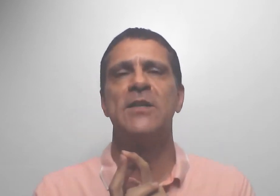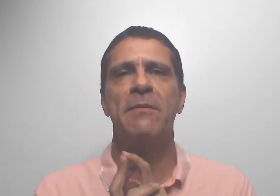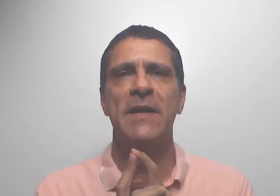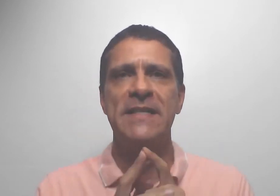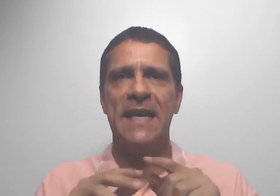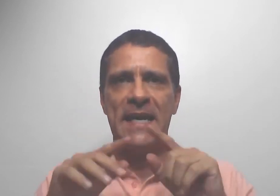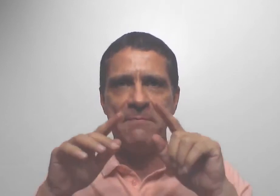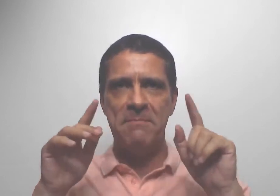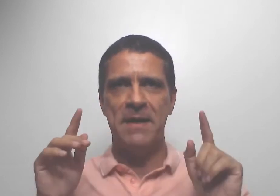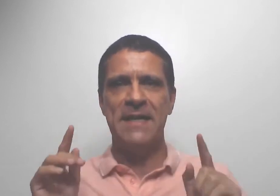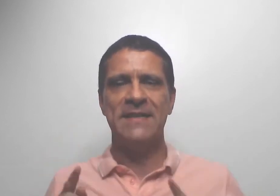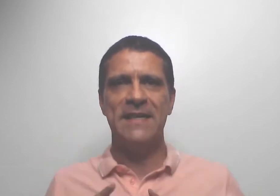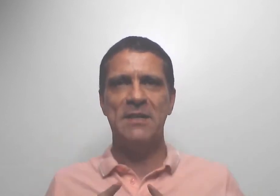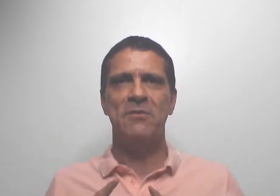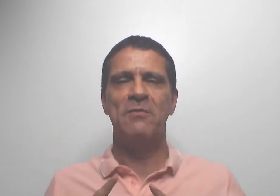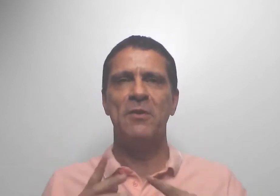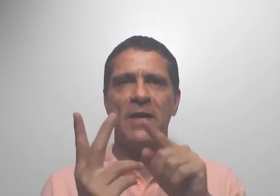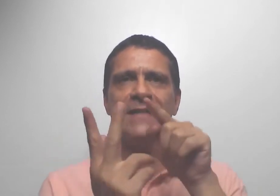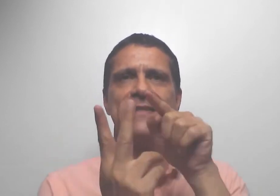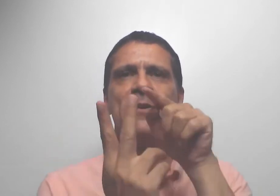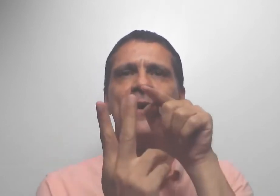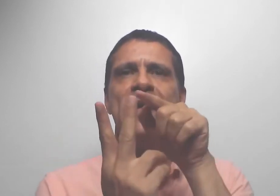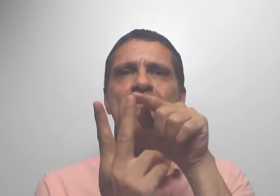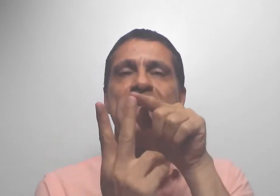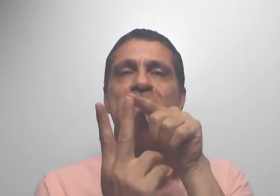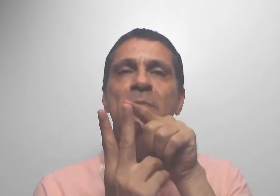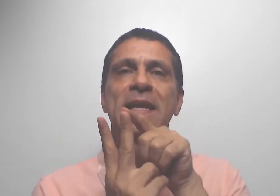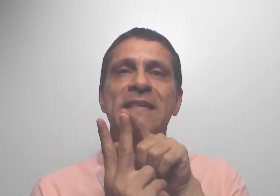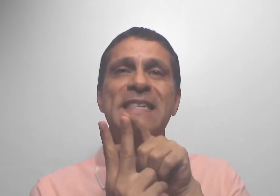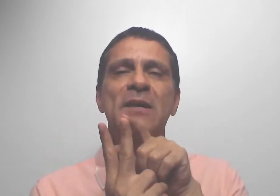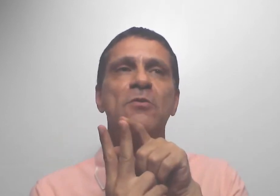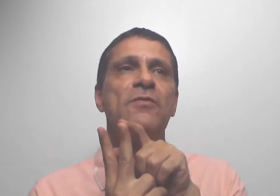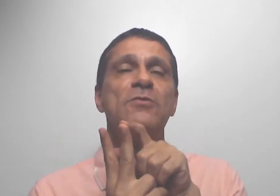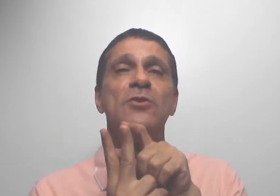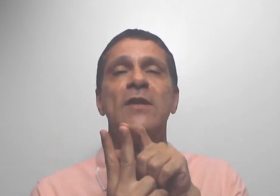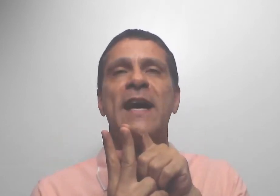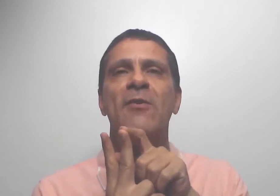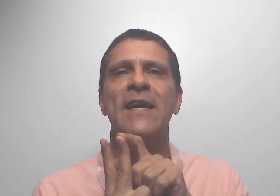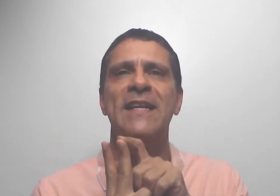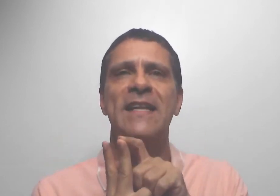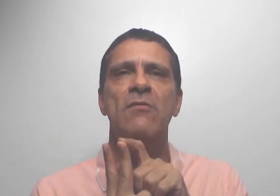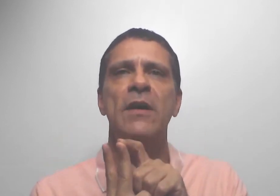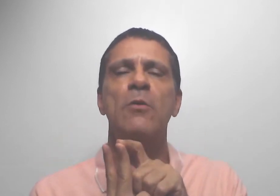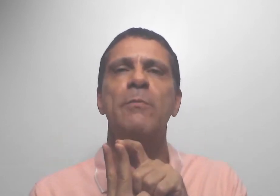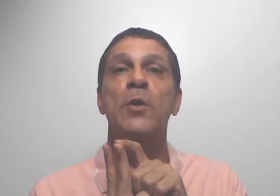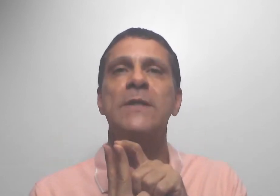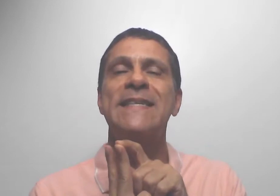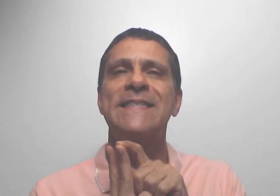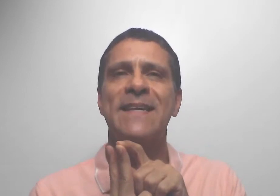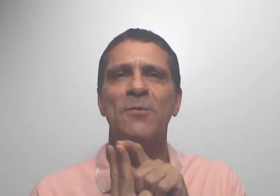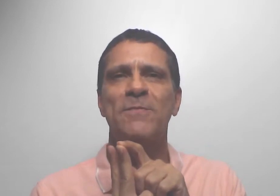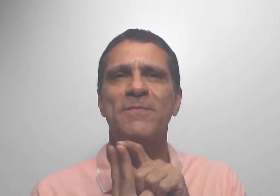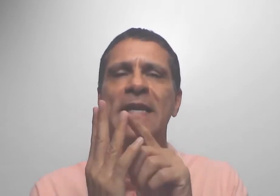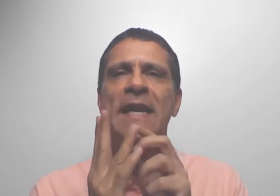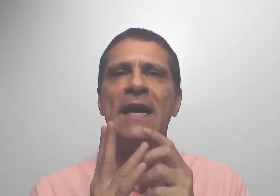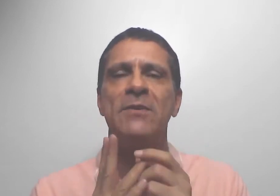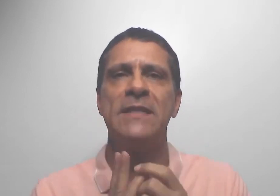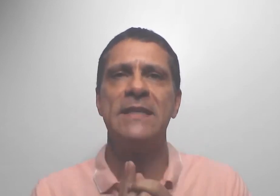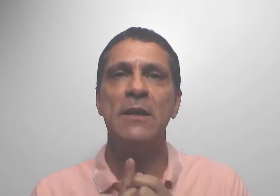a gente aprende aquela membrana que envolve o coração. Mas é um meridiano funcional, ele tem a ver com proteção. No anelar, você